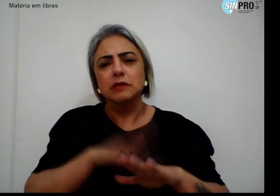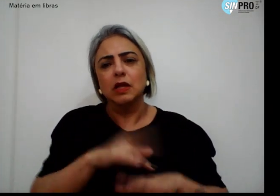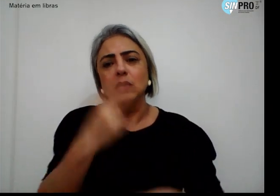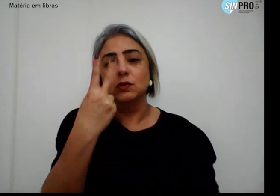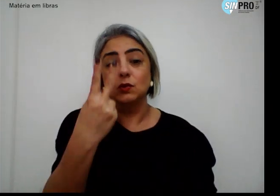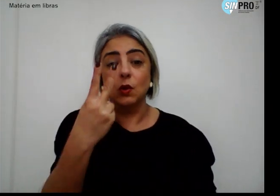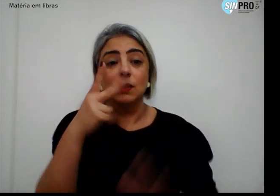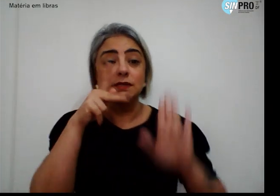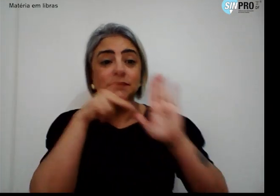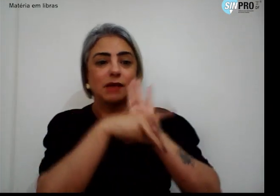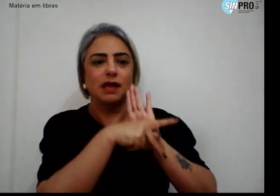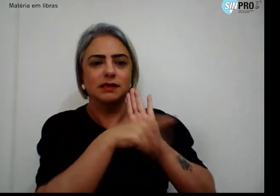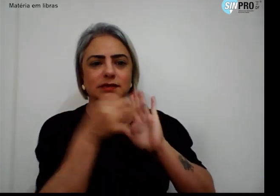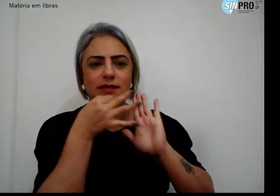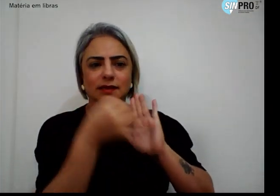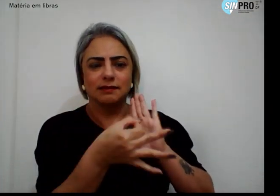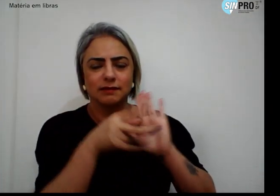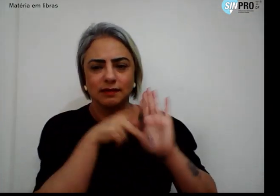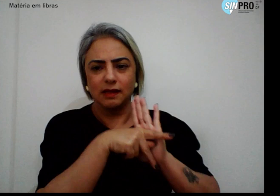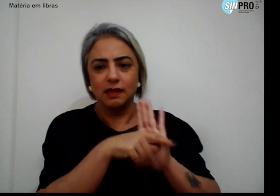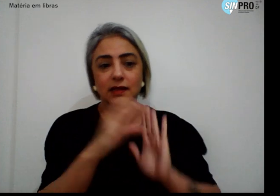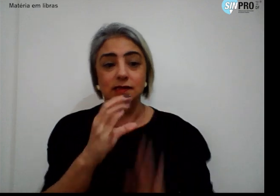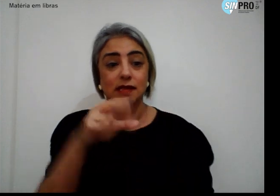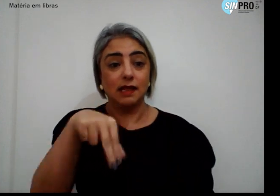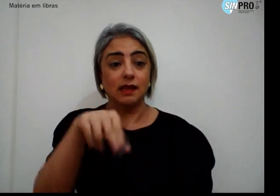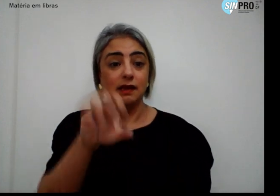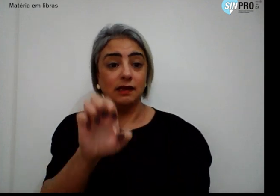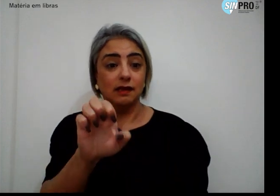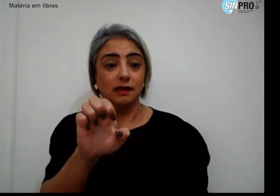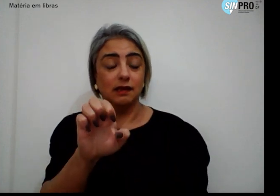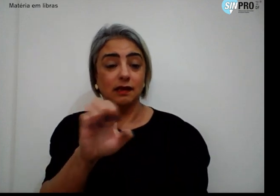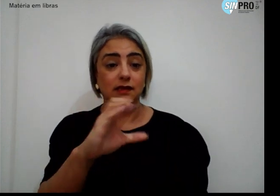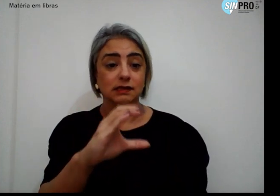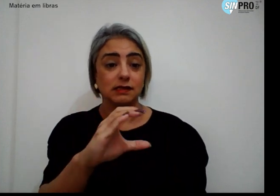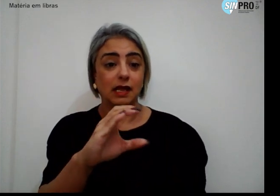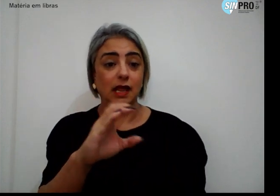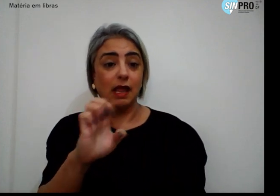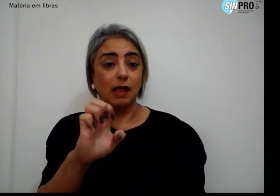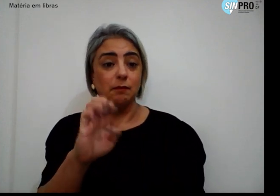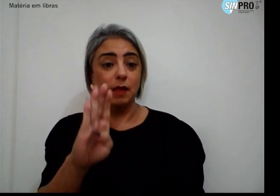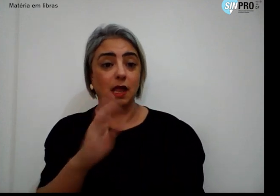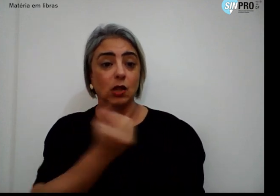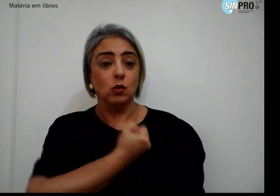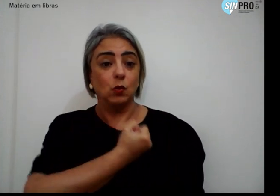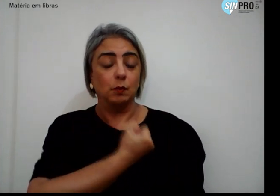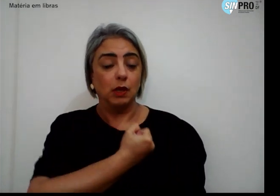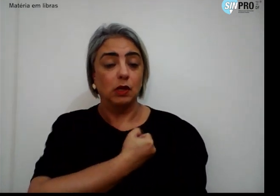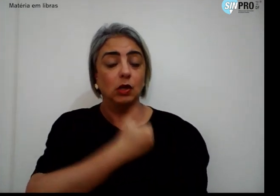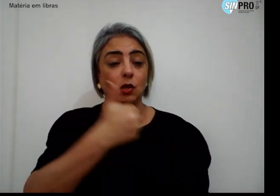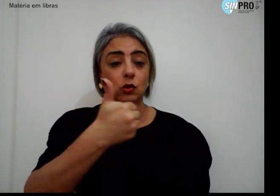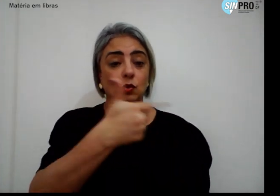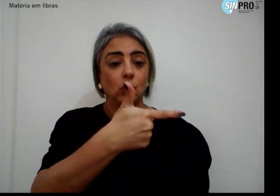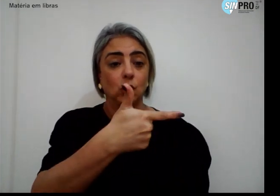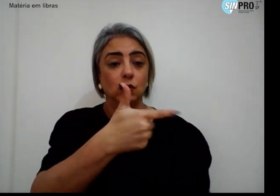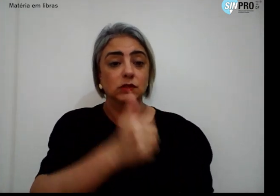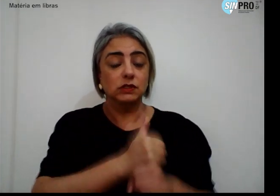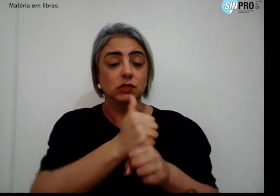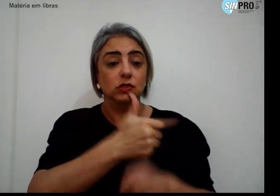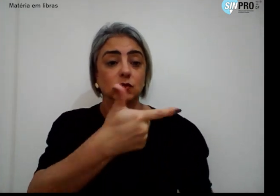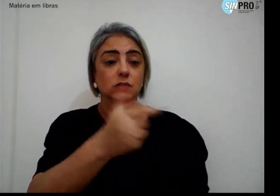pareceres, CNE, CEB de número 12-2005 e